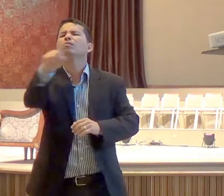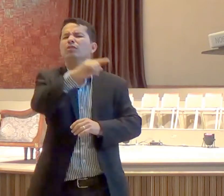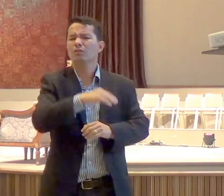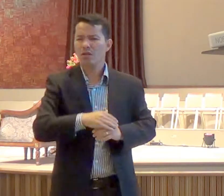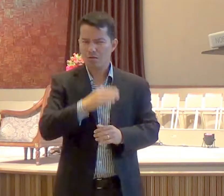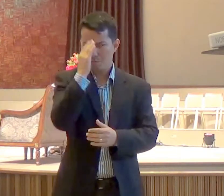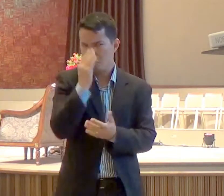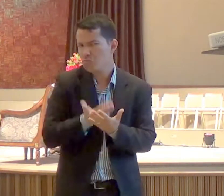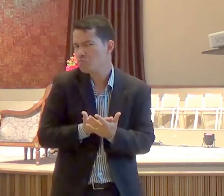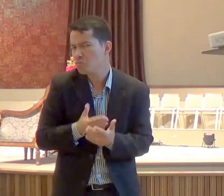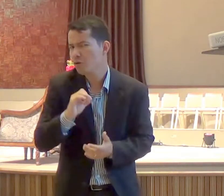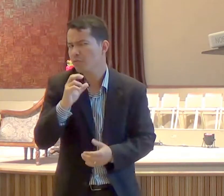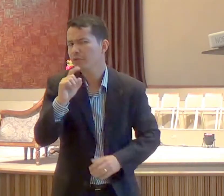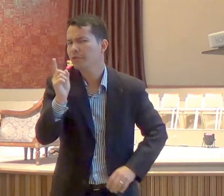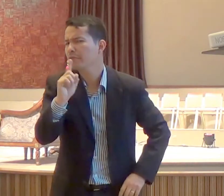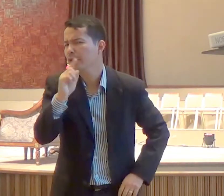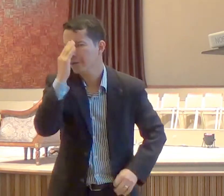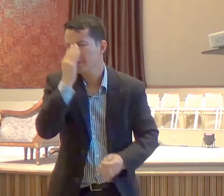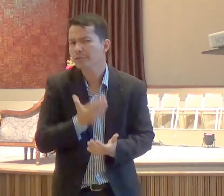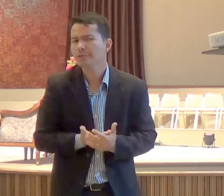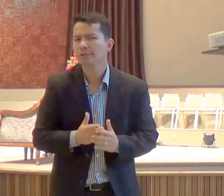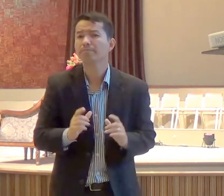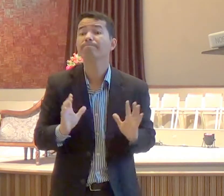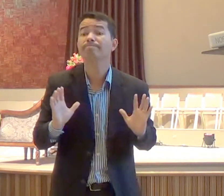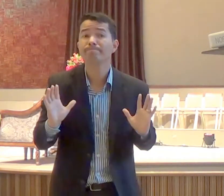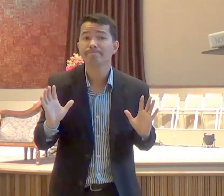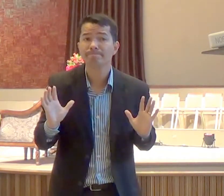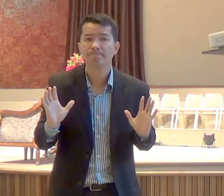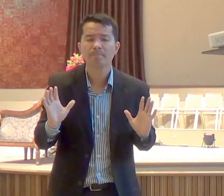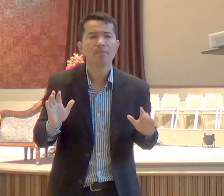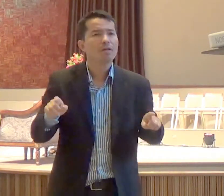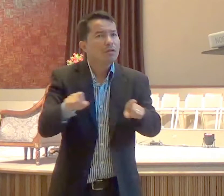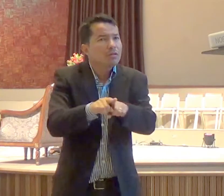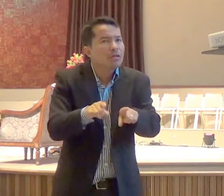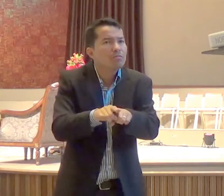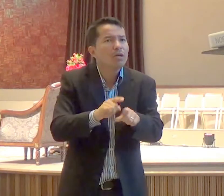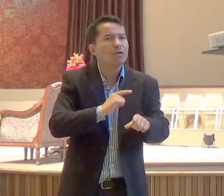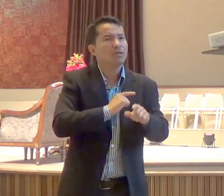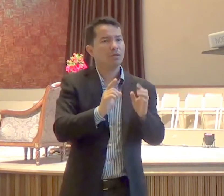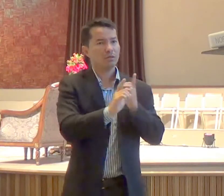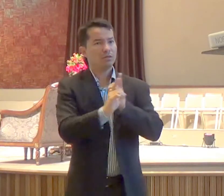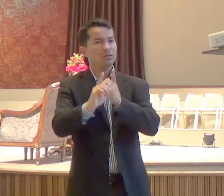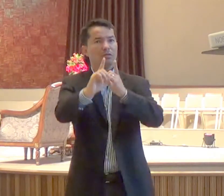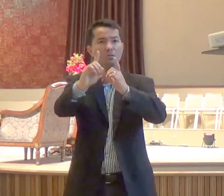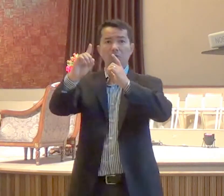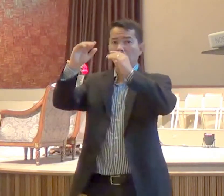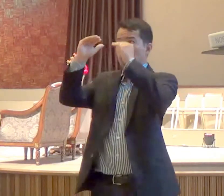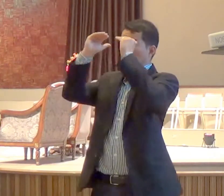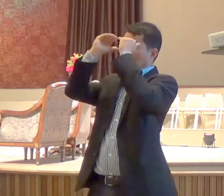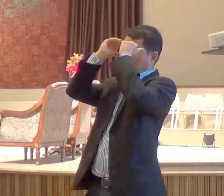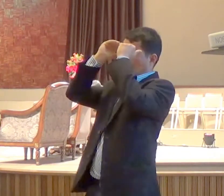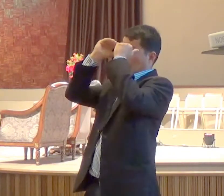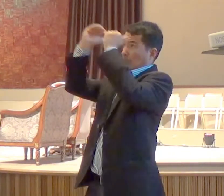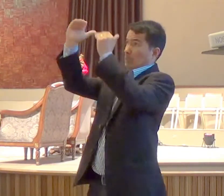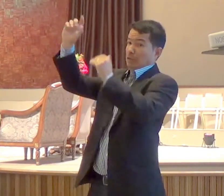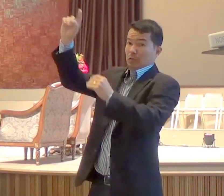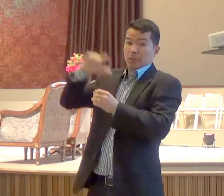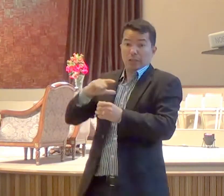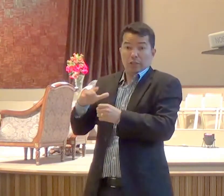obediência, plena obediência, versículo 15 diz a Bíblia que o Senhor